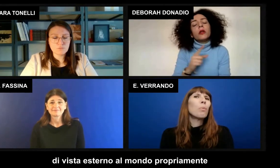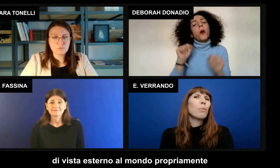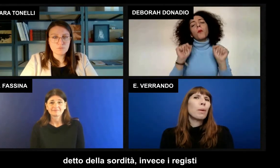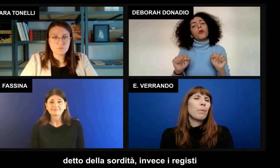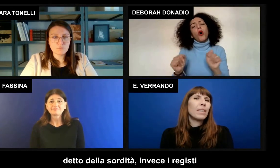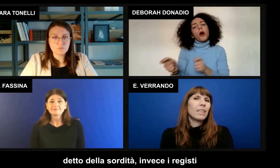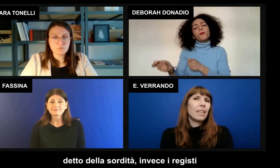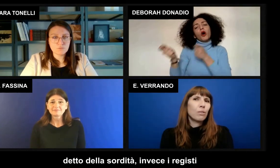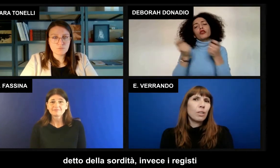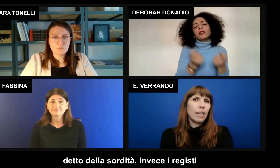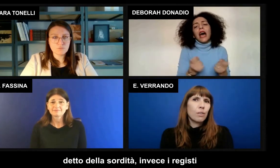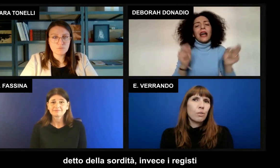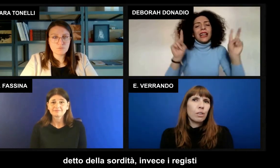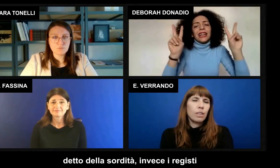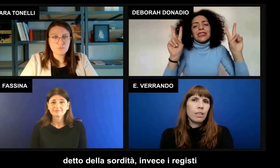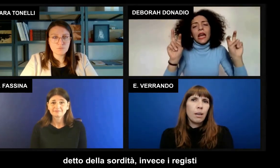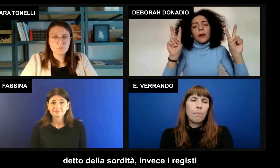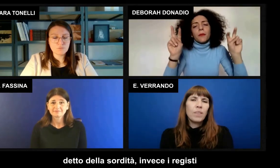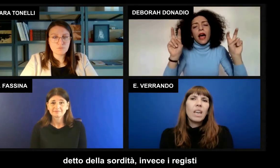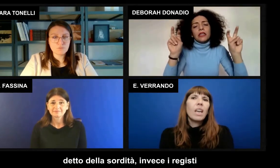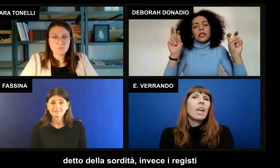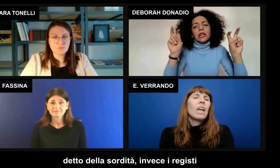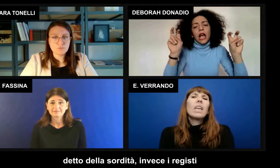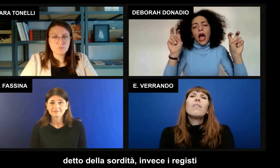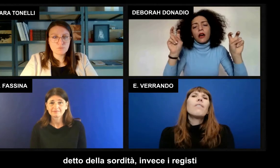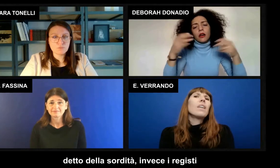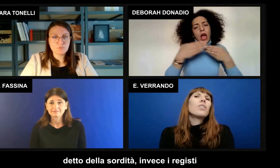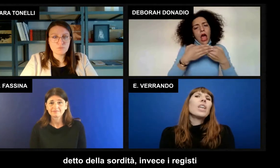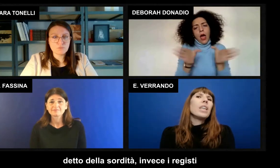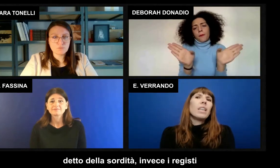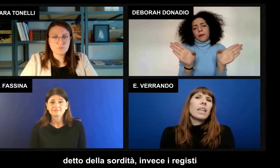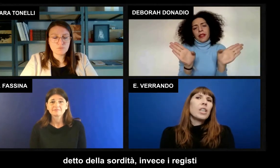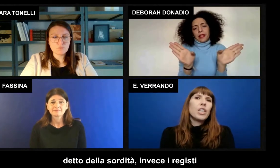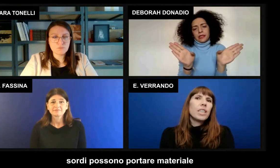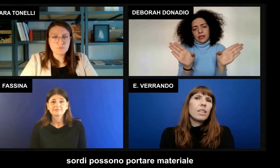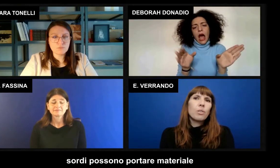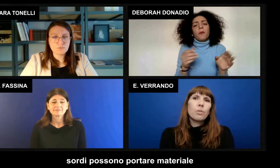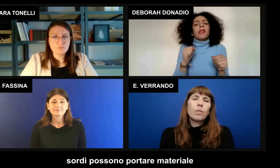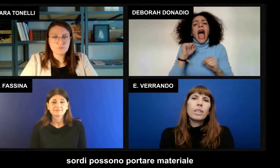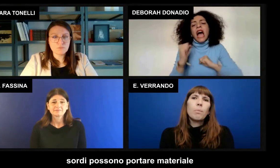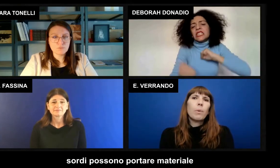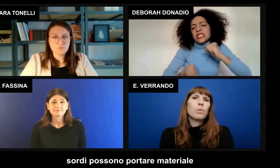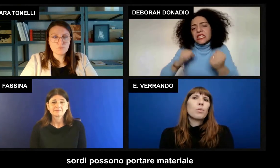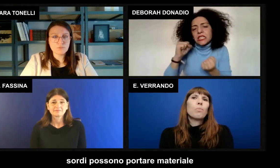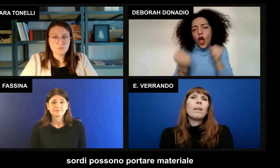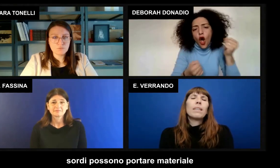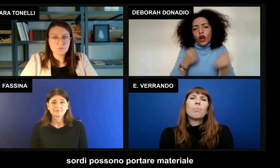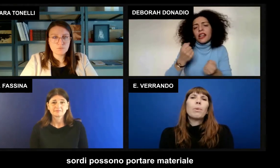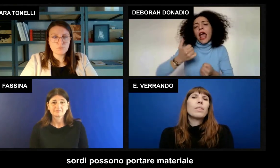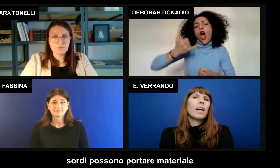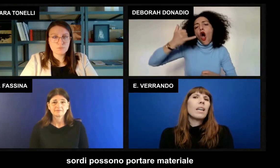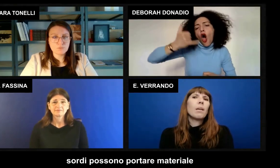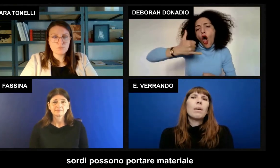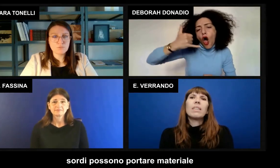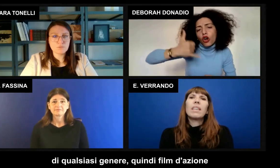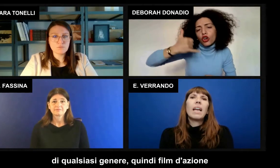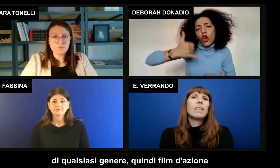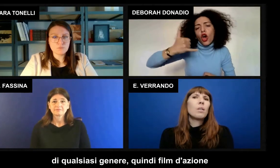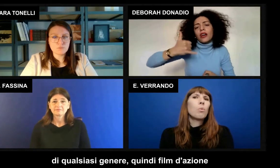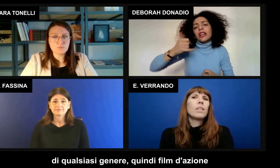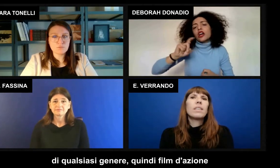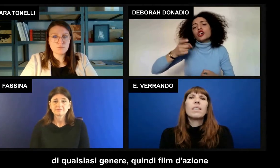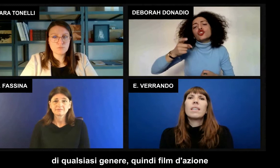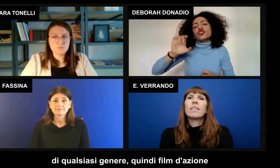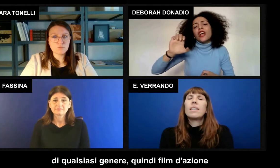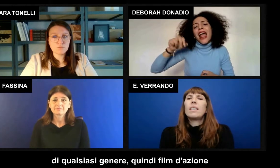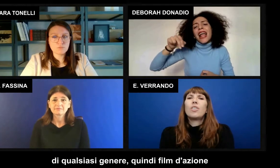mondo propriamente detto della sordità. Invece i registi sordi possono portare materiale